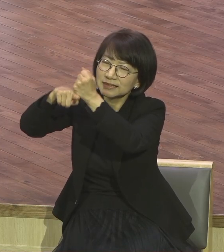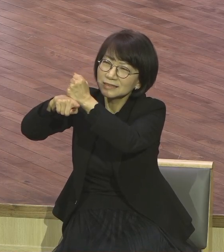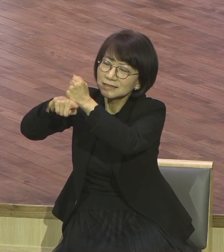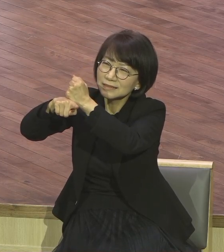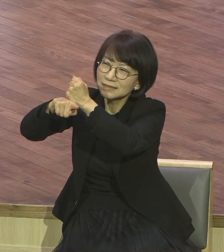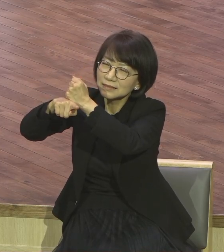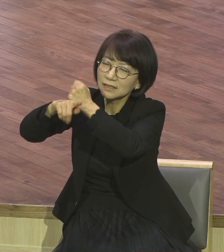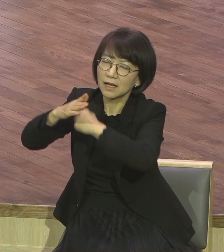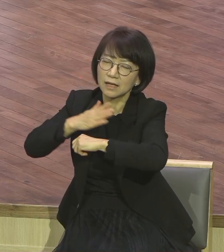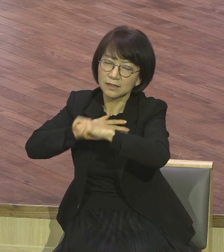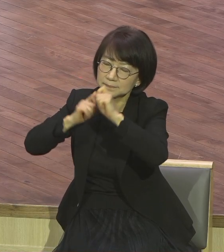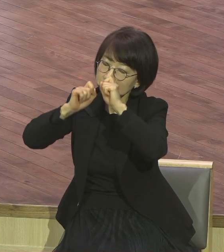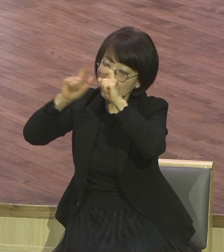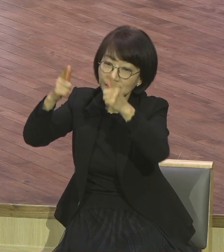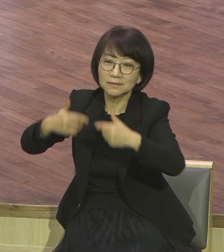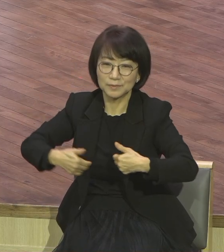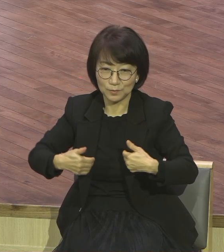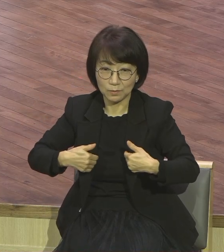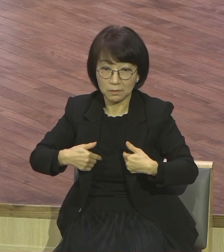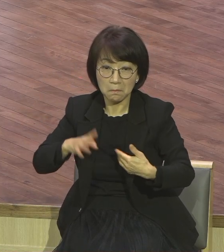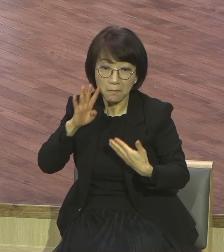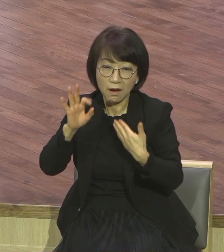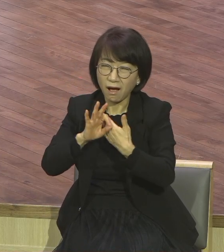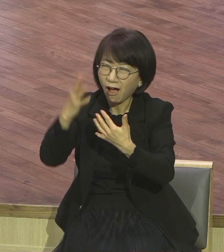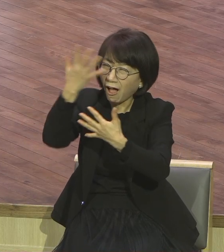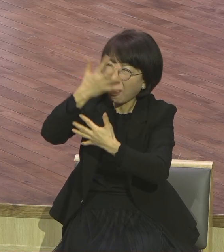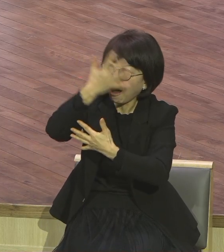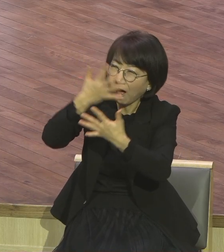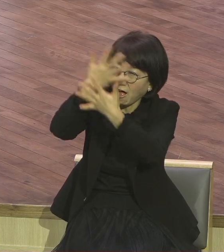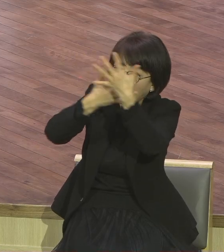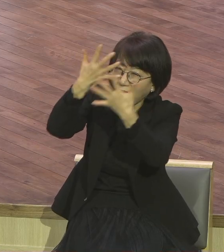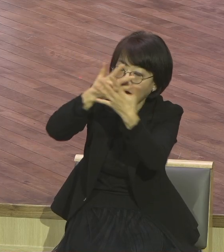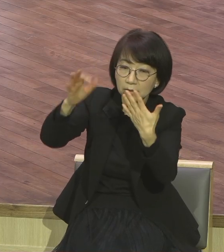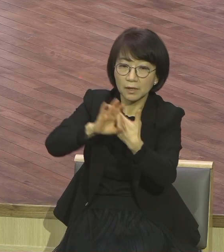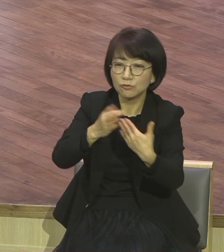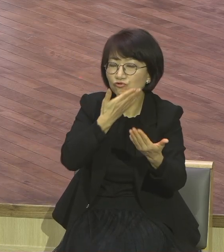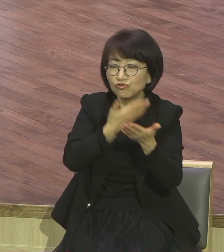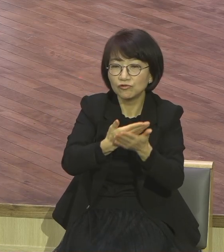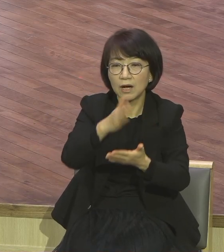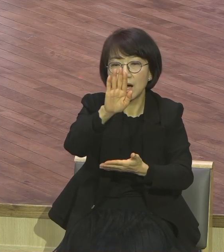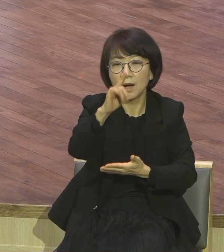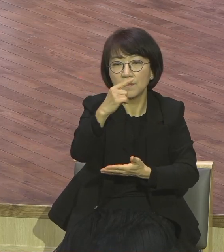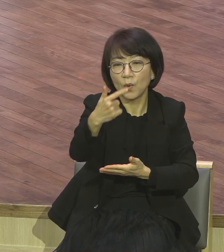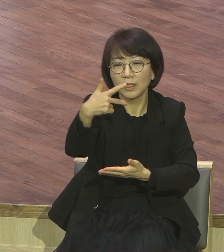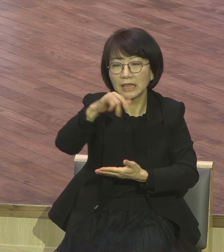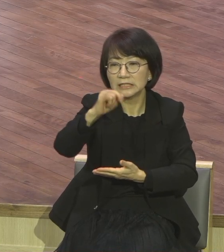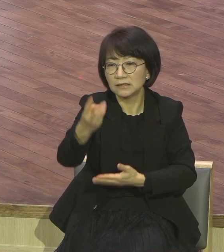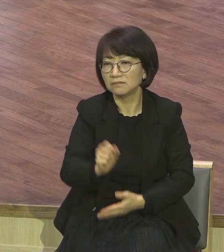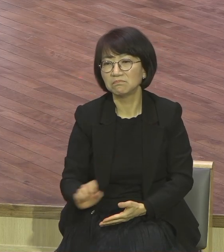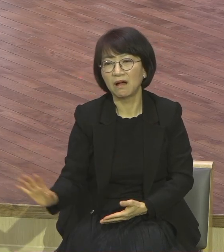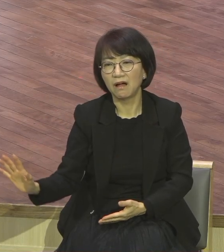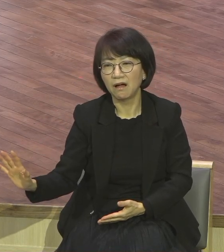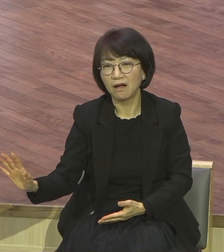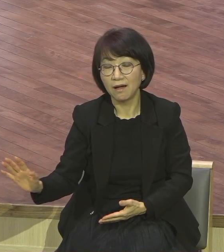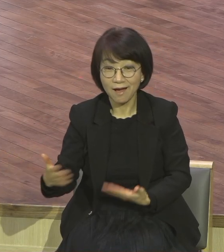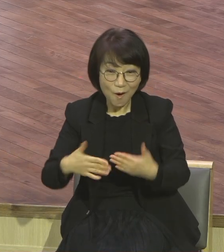본질을 놓치고 또 헤맬 수밖에 없습니다. 오늘 본문에 보면 두 부류의 사람이 등장합니다.